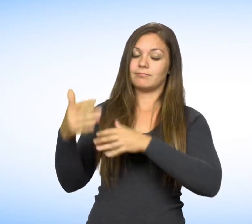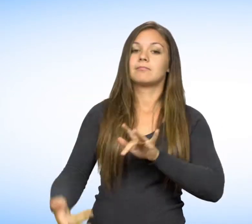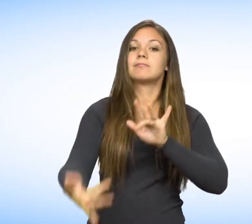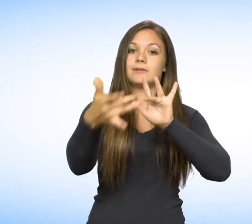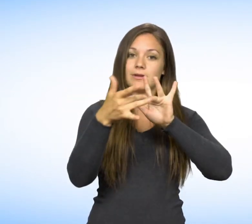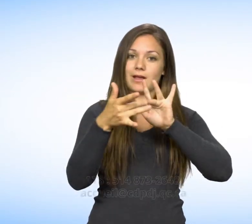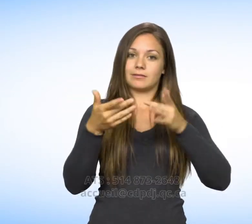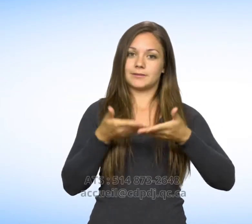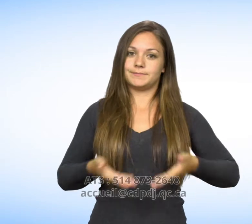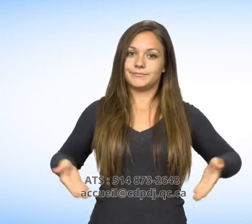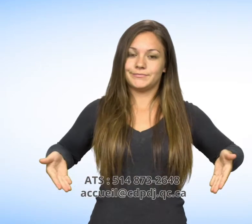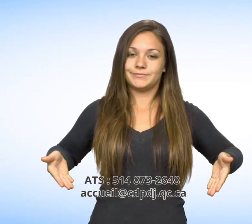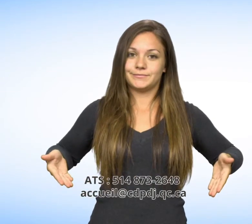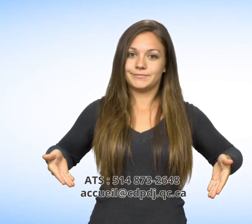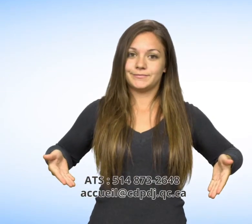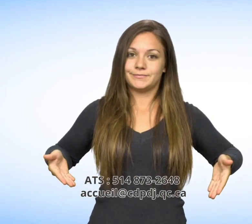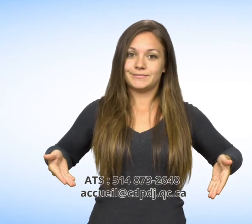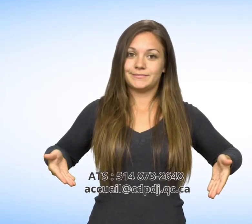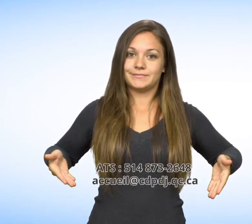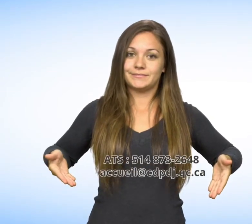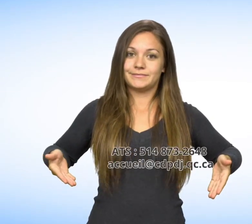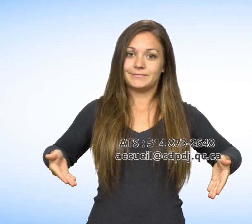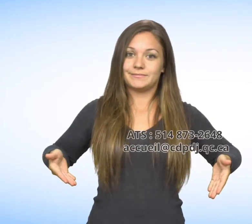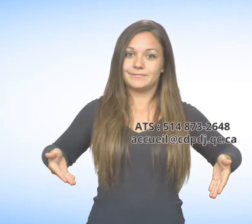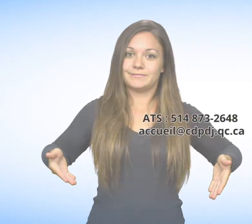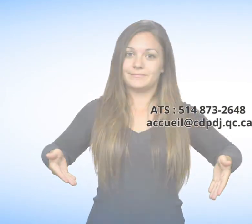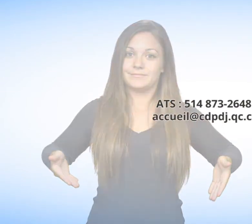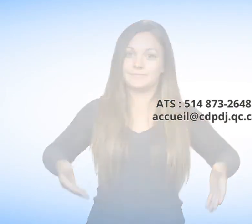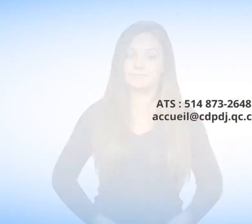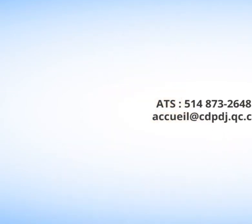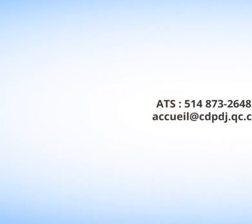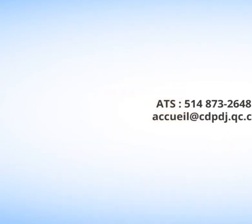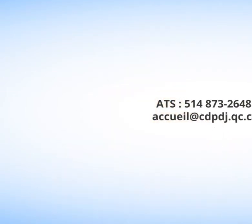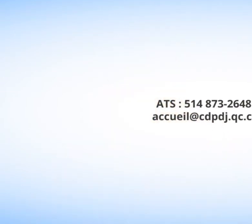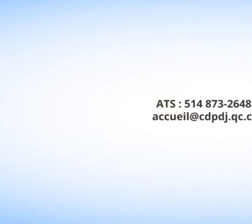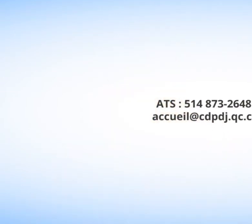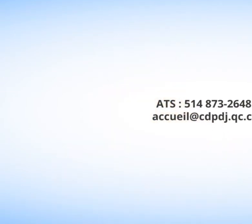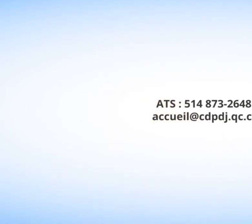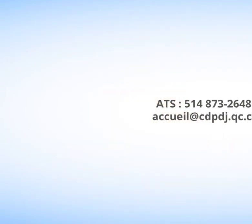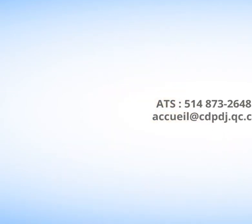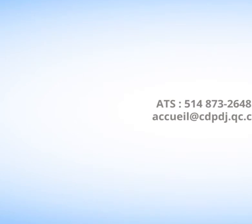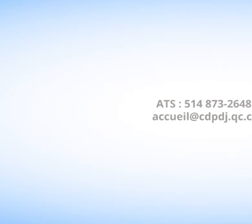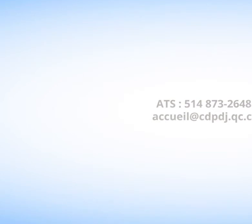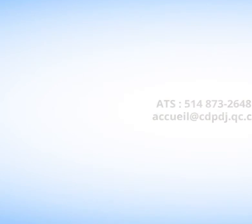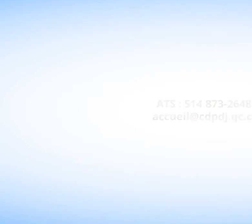514-873-2648, par courriel accueil à commercial cdpdj